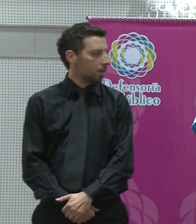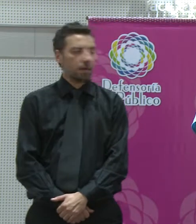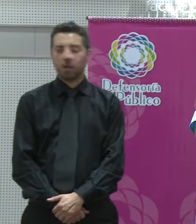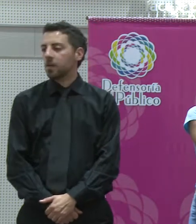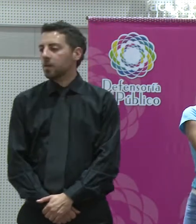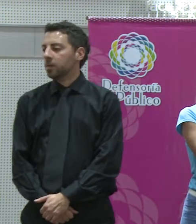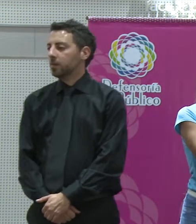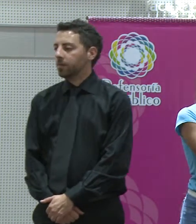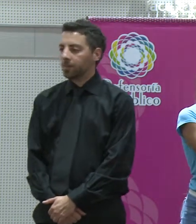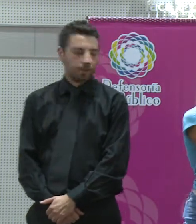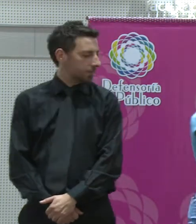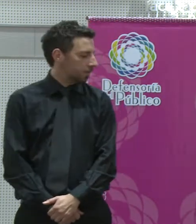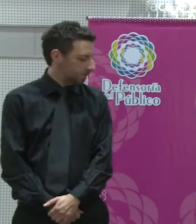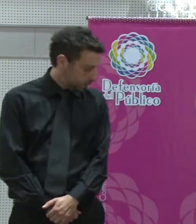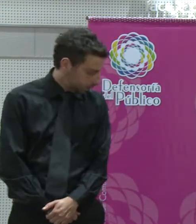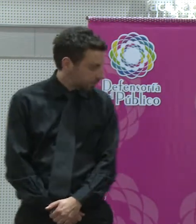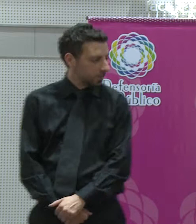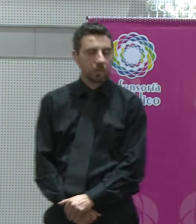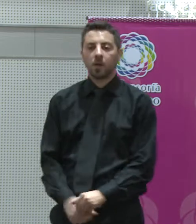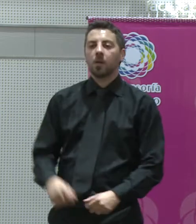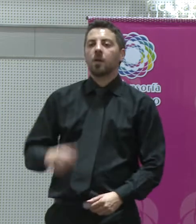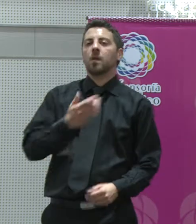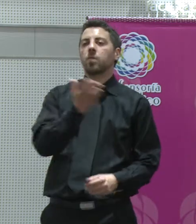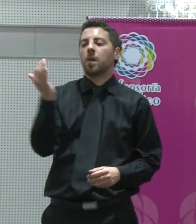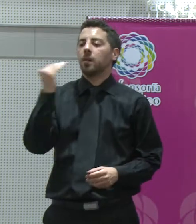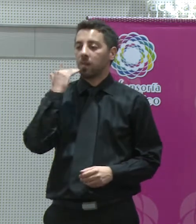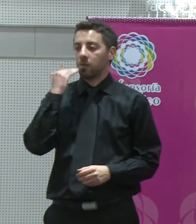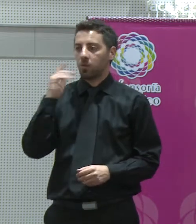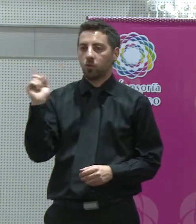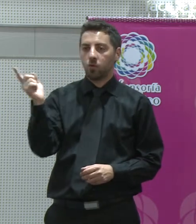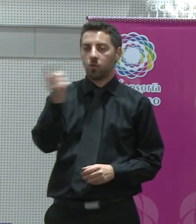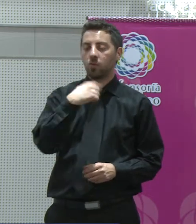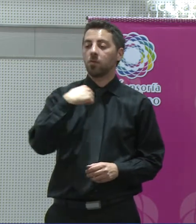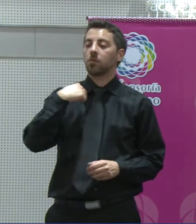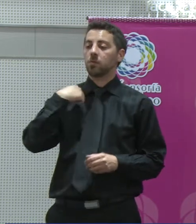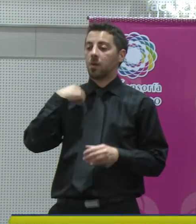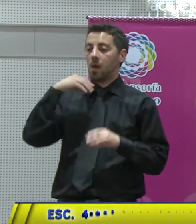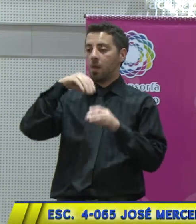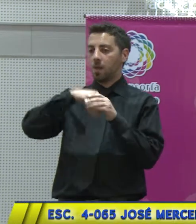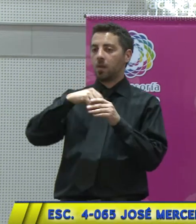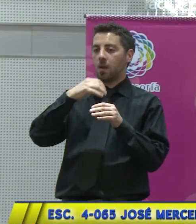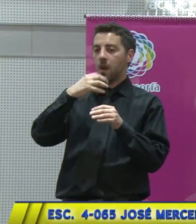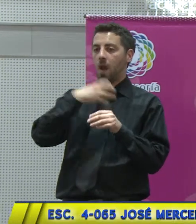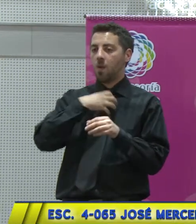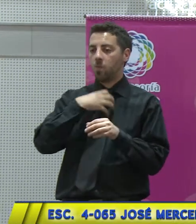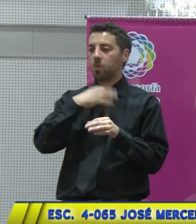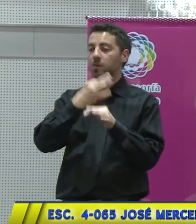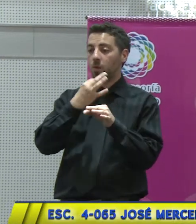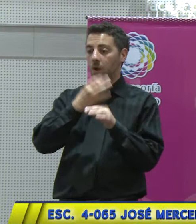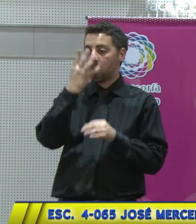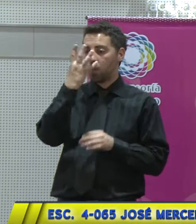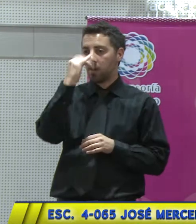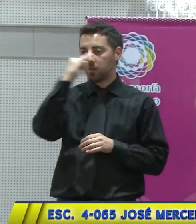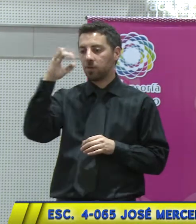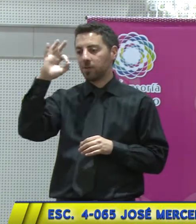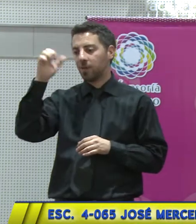Música Ante todo buenas tardes a todos y todas, somos alumnas que representamos a la Escuela 465 de